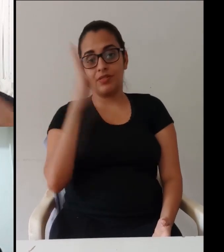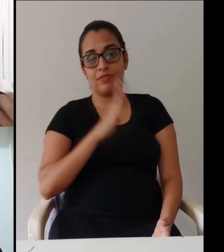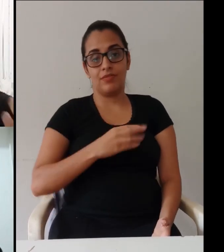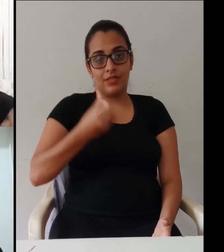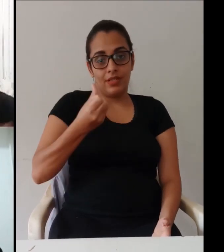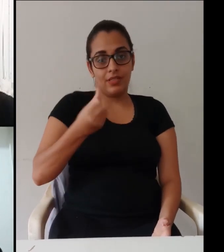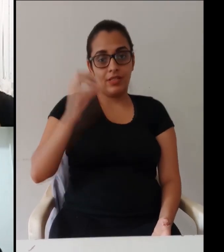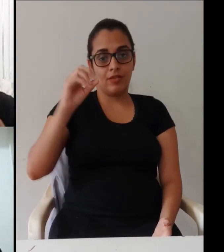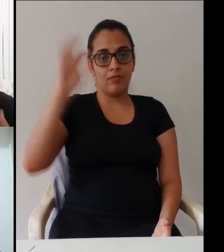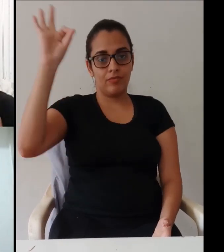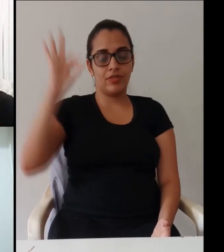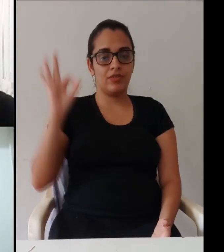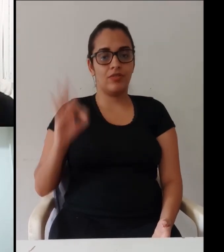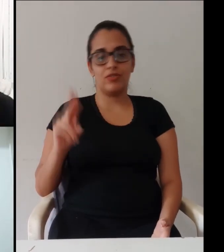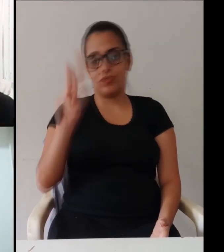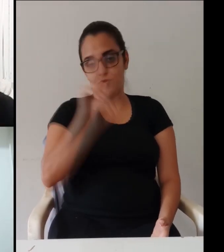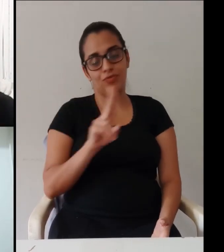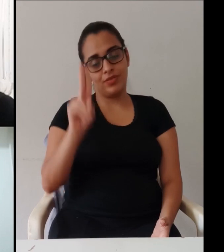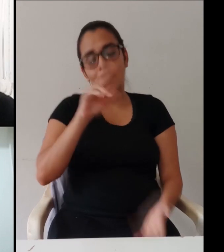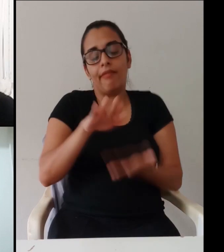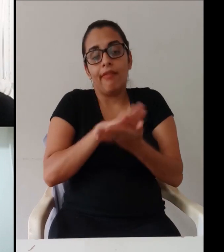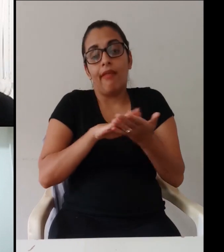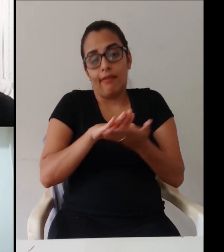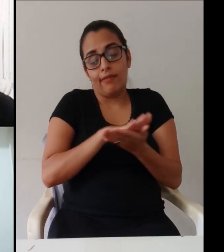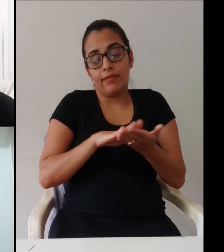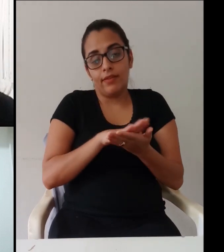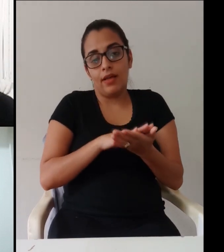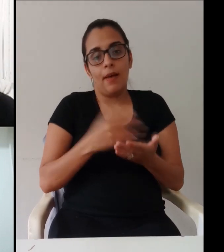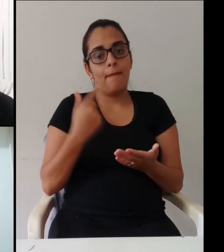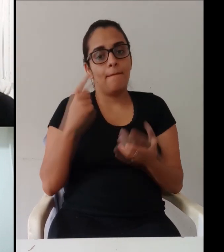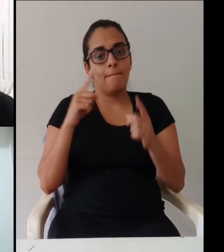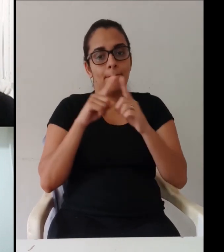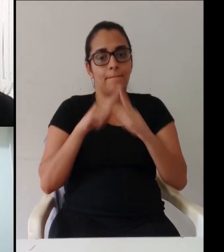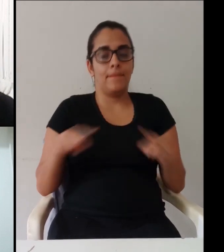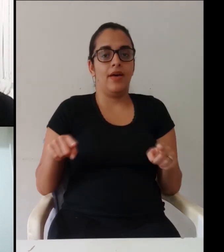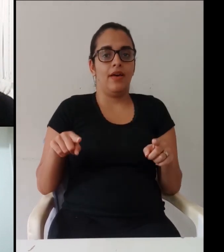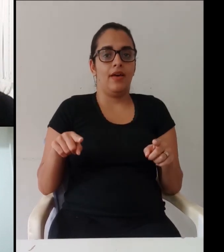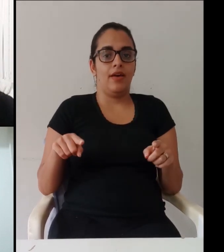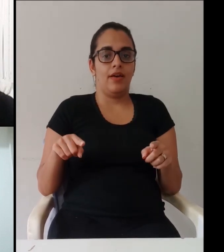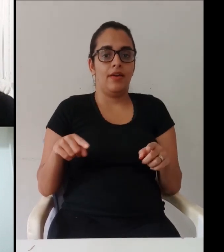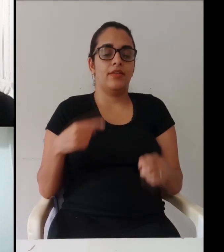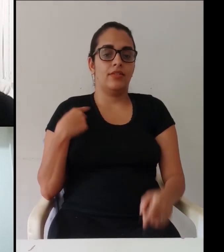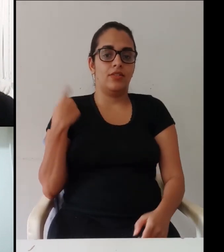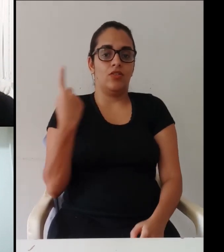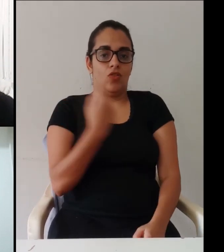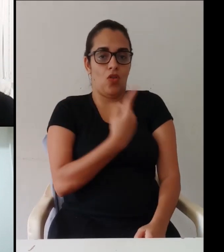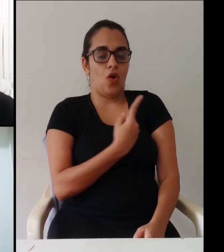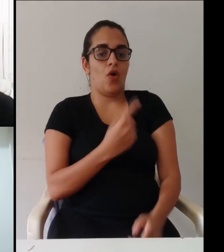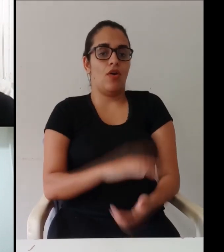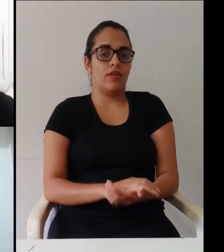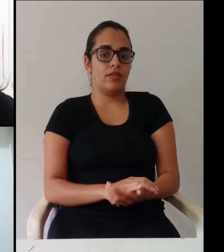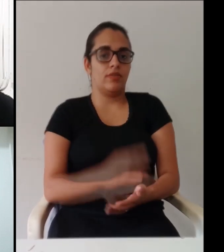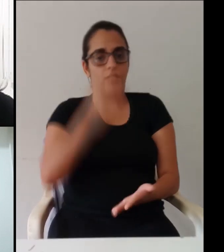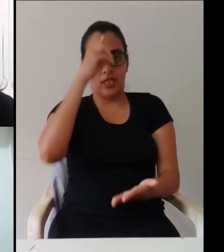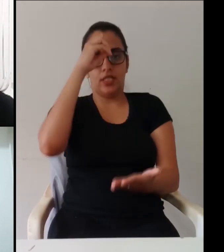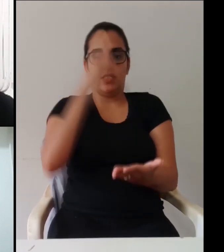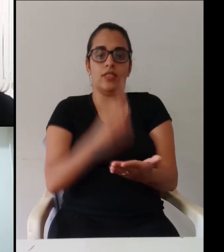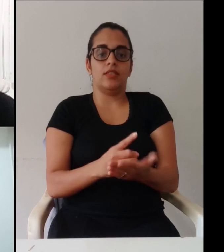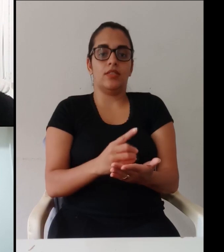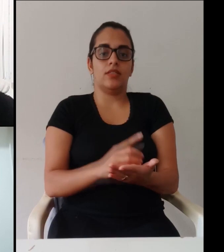que ela tá sendo demandada nesse momento e a pressão né gente a gente sabe que no Brasil 60% já fez a opção de não usar nada